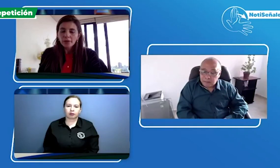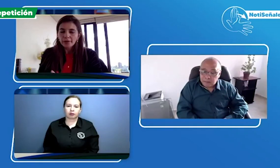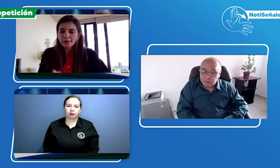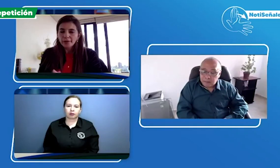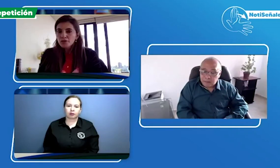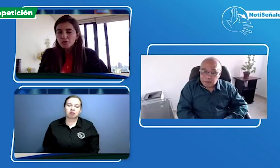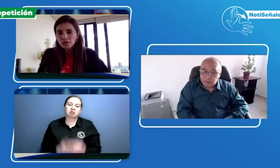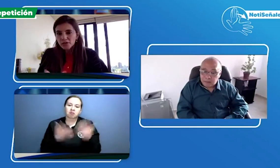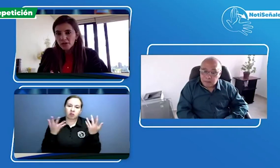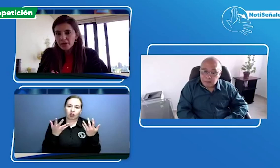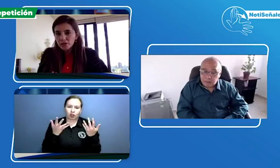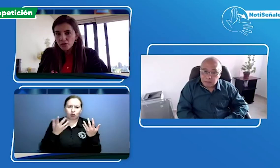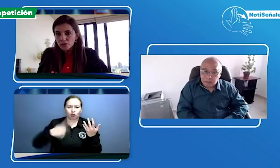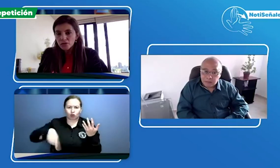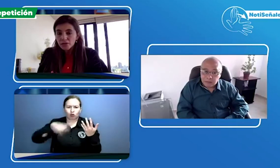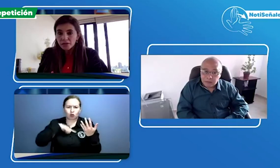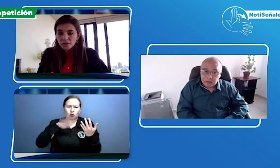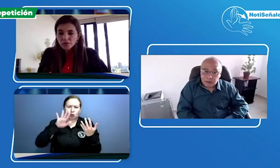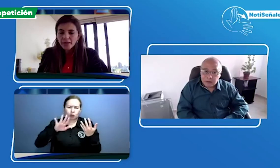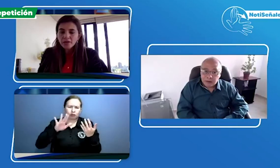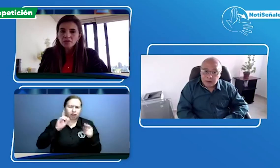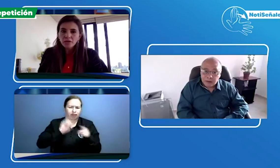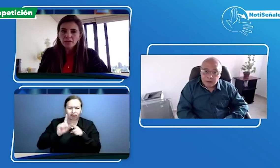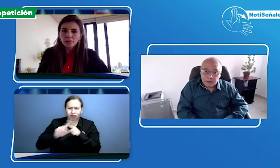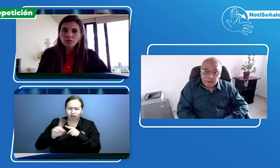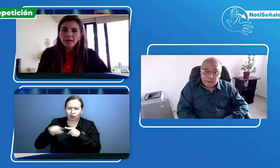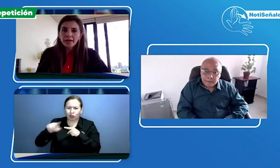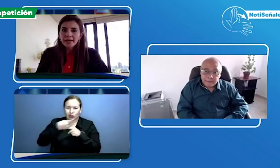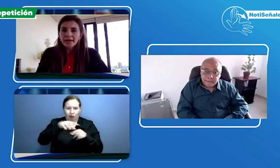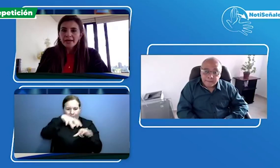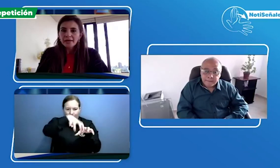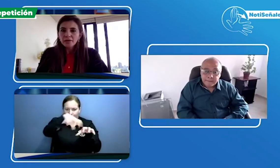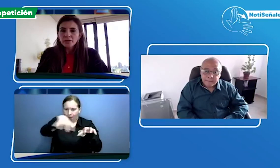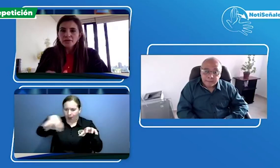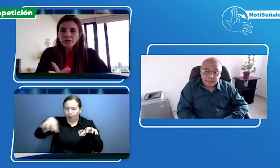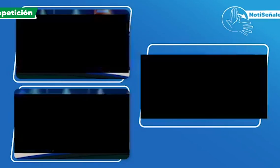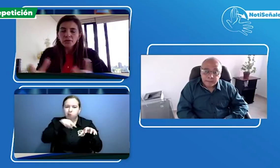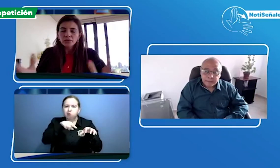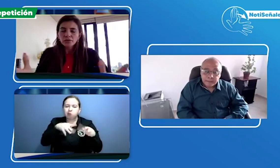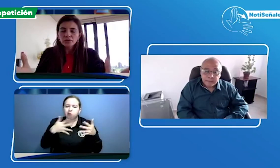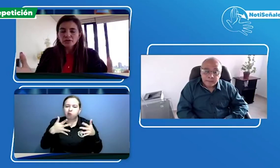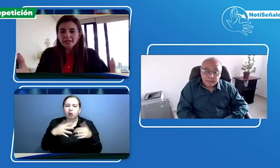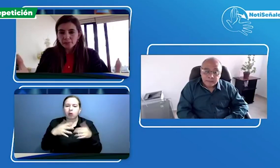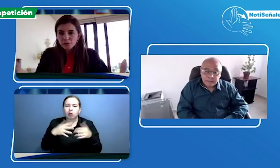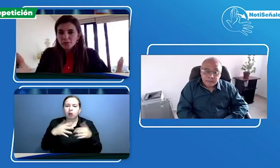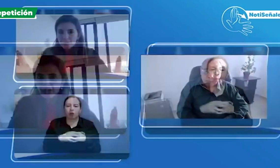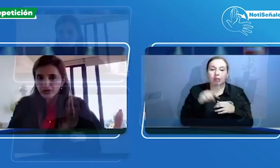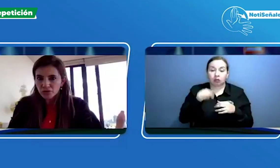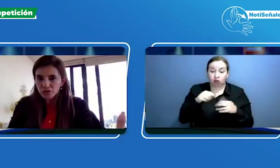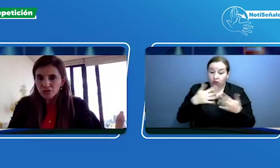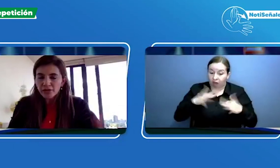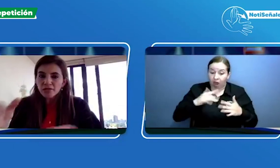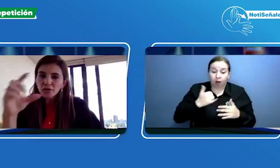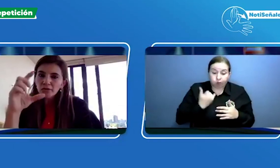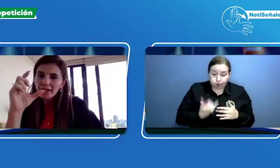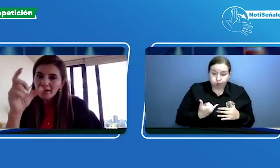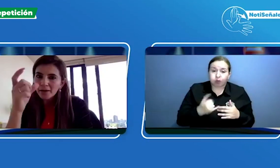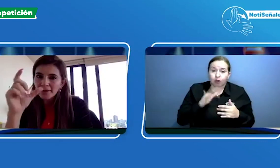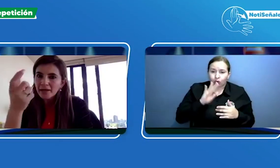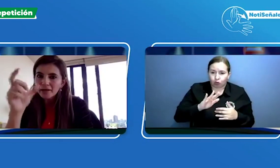nosotros dentro de todos nuestros centros médicos tenemos nuestro nuestros equipos para los doctores con una cámara de